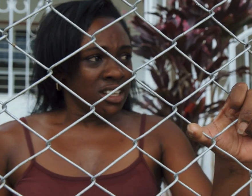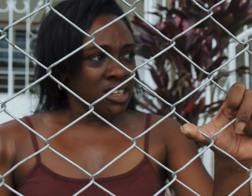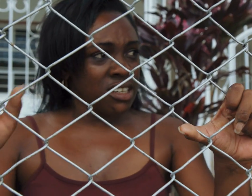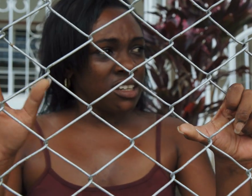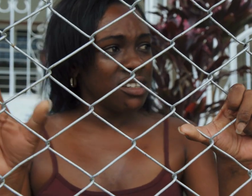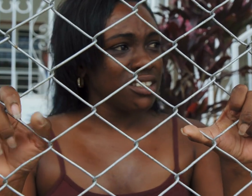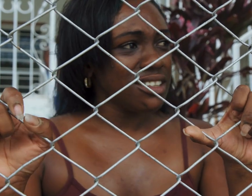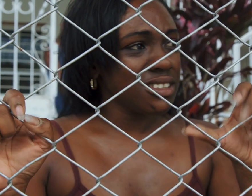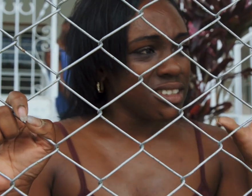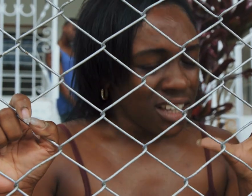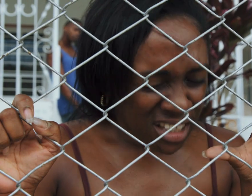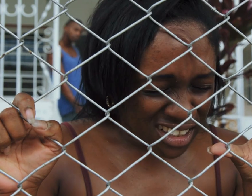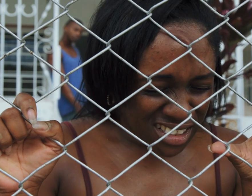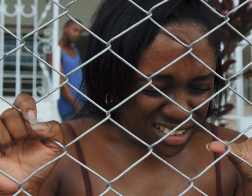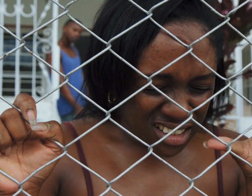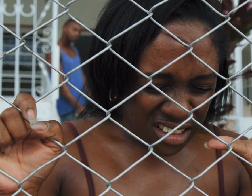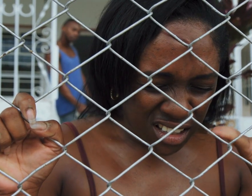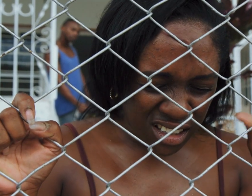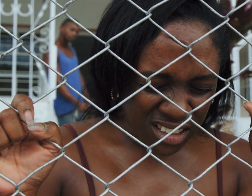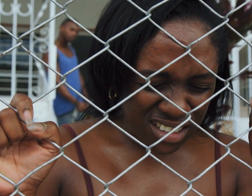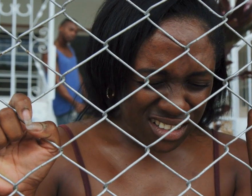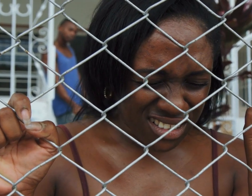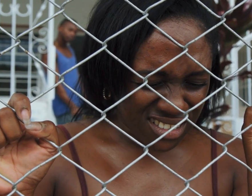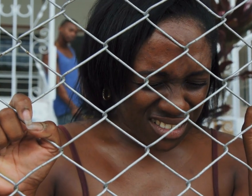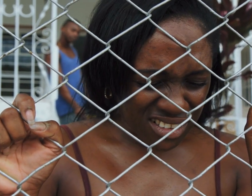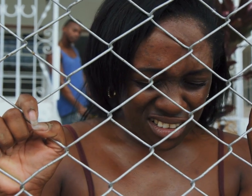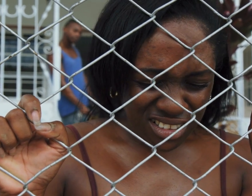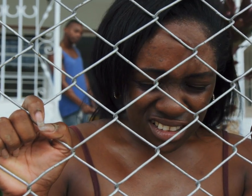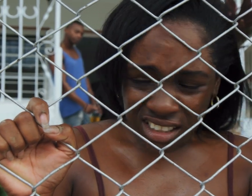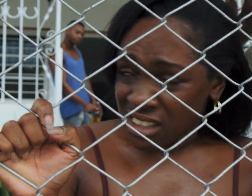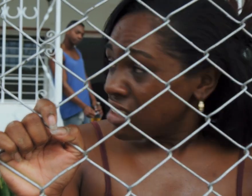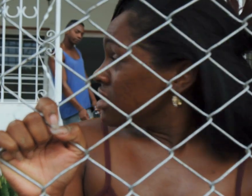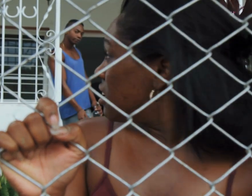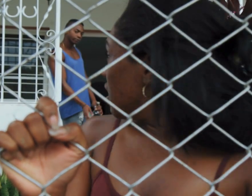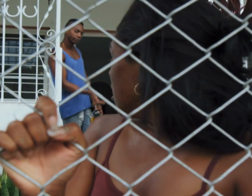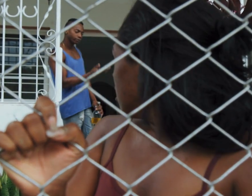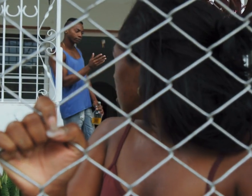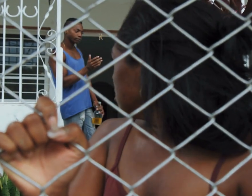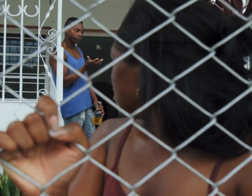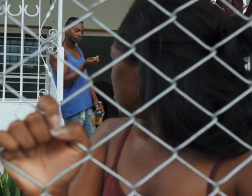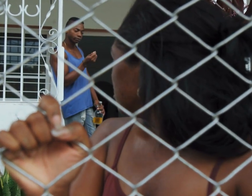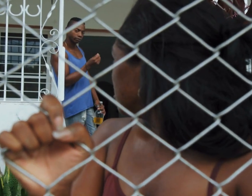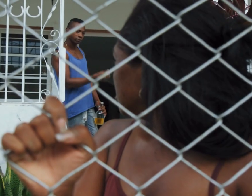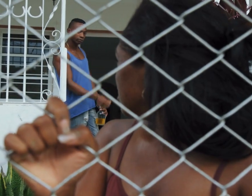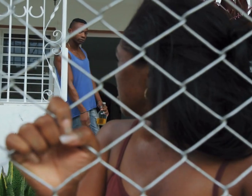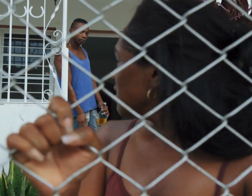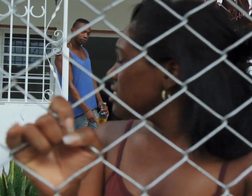le véritable problème, ce n pas l'argent en fait. C'est toi qui as manipulé ton argent afin d'asservir les autres en fait.